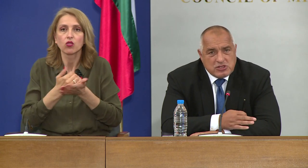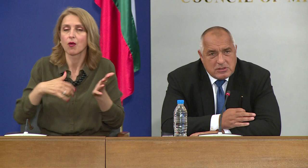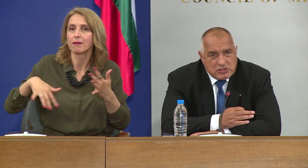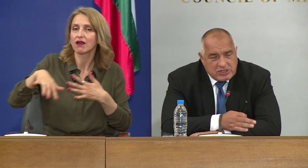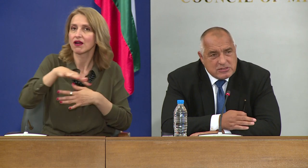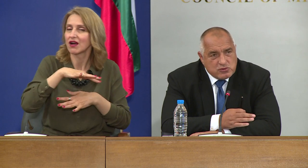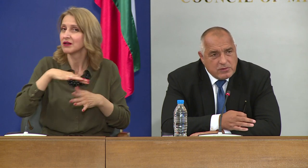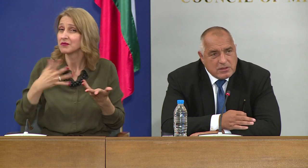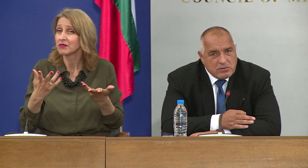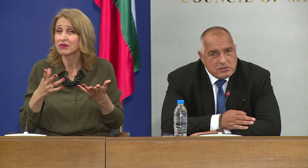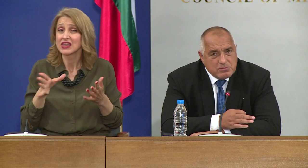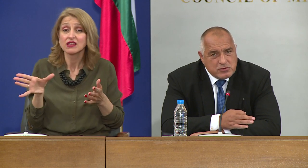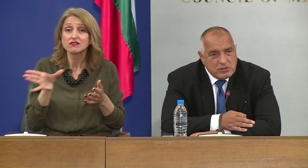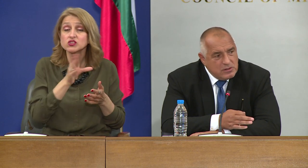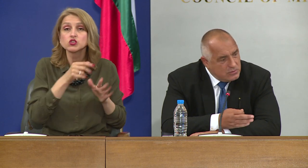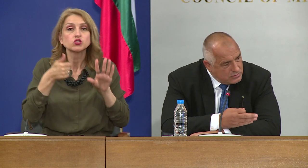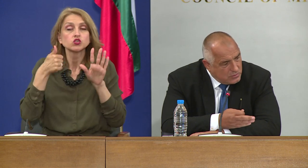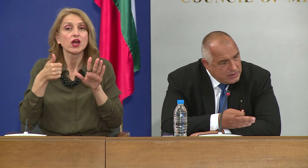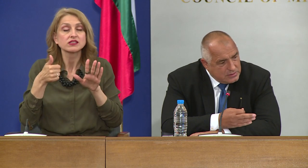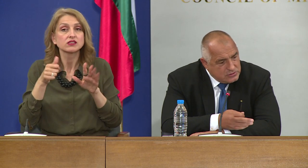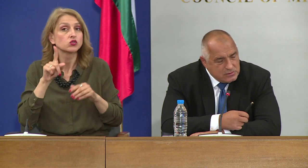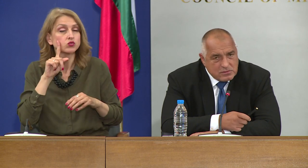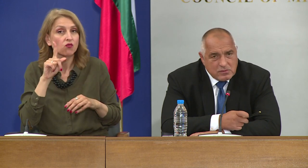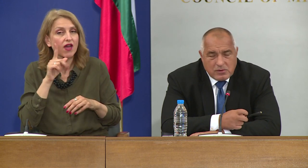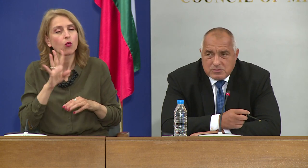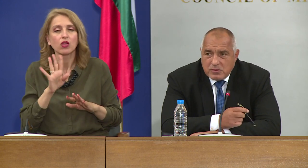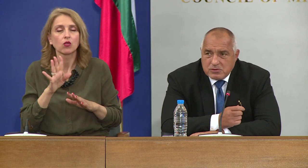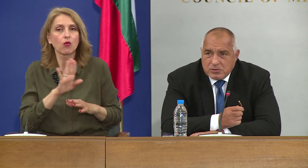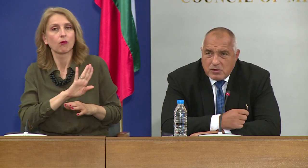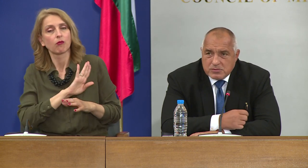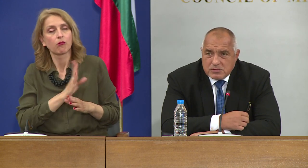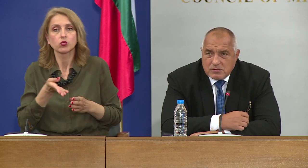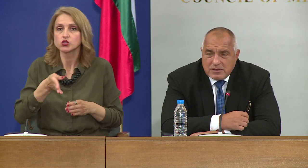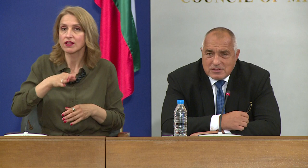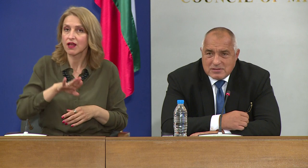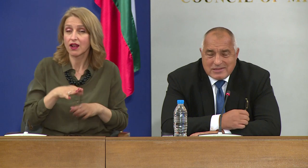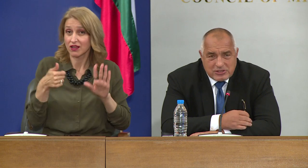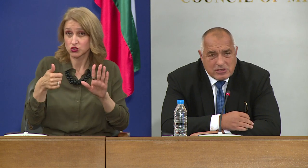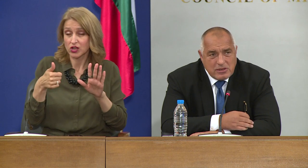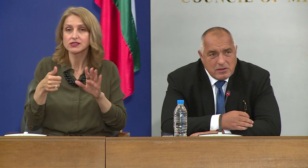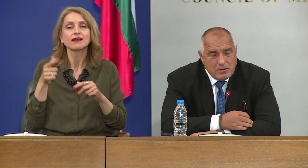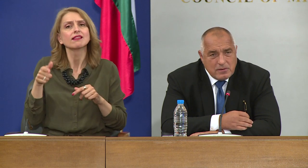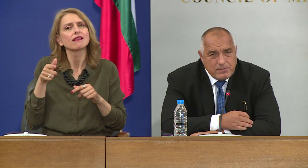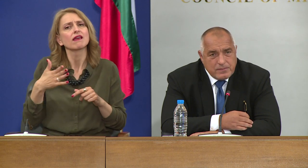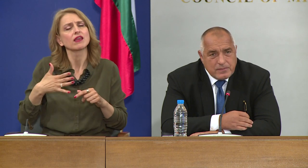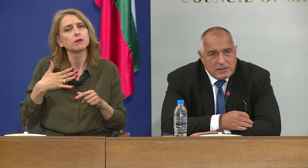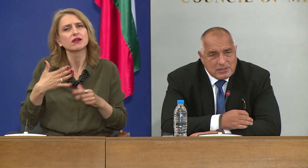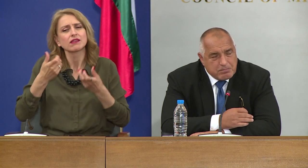Всичките шест човека, които са починали, но колегите ще говорят повече подробно си за това, са тежки